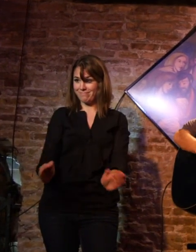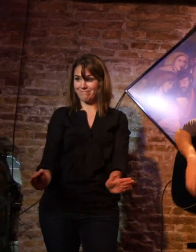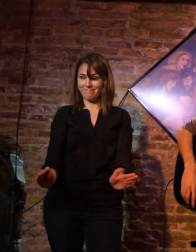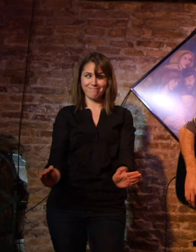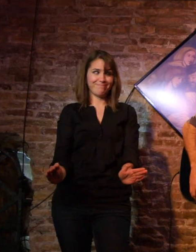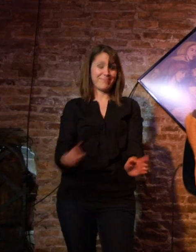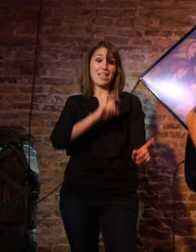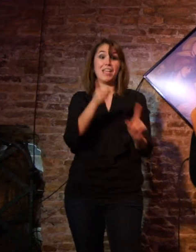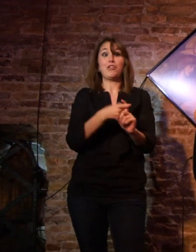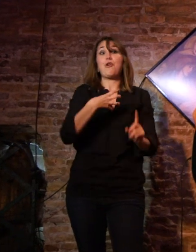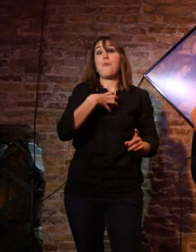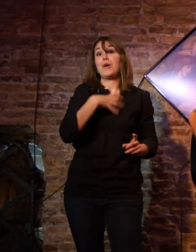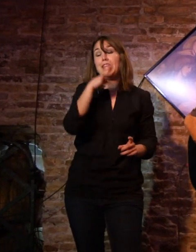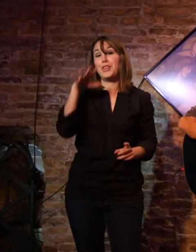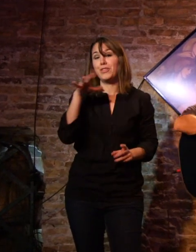Y nos encuentra en el corte inglés.